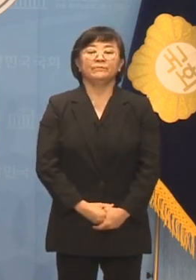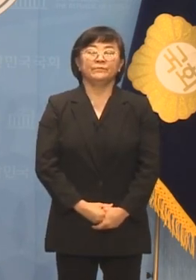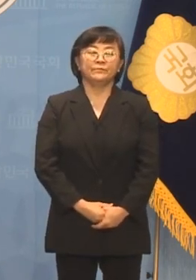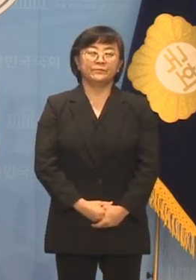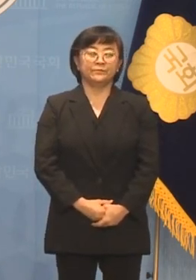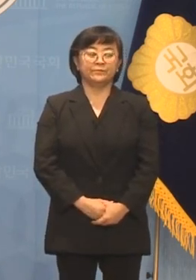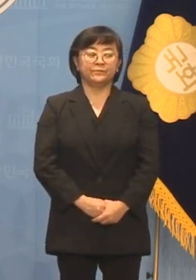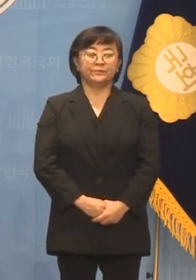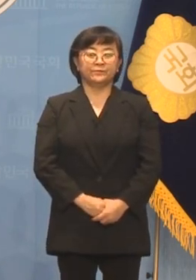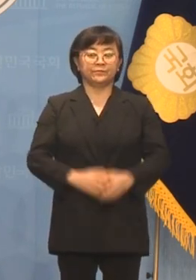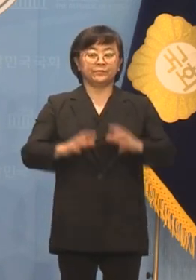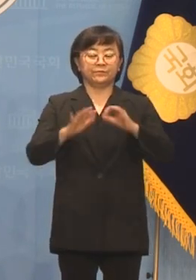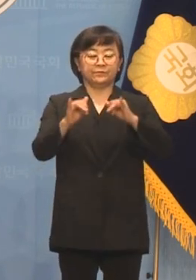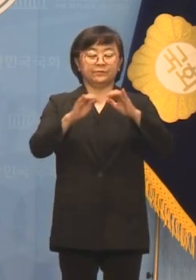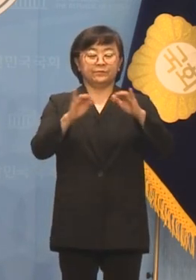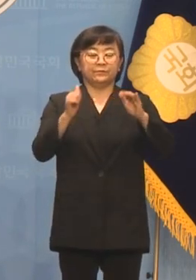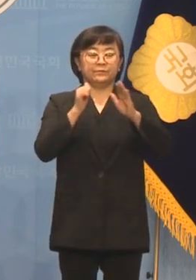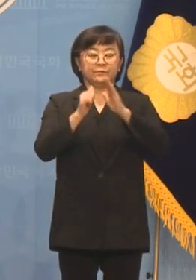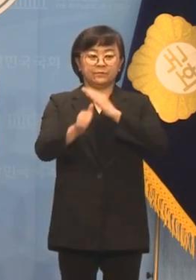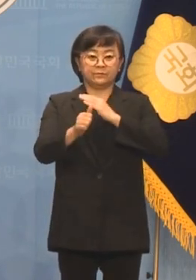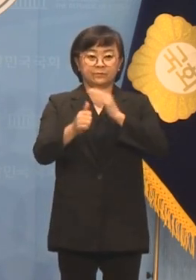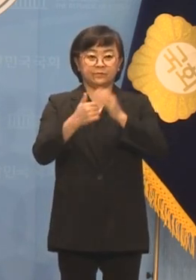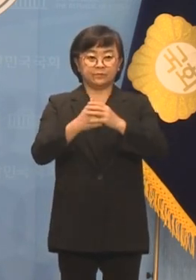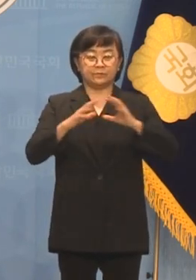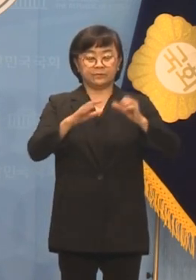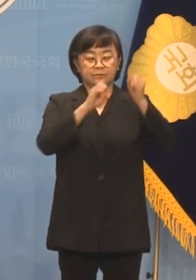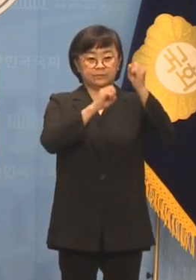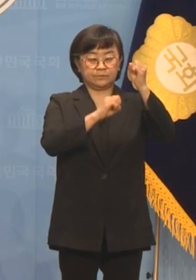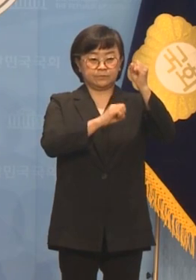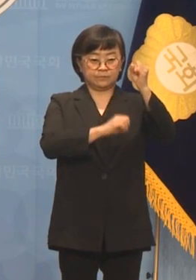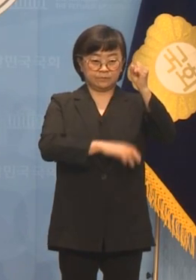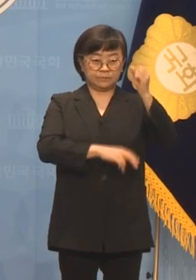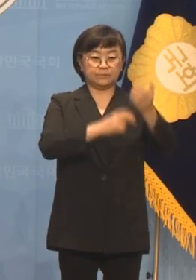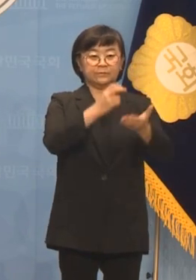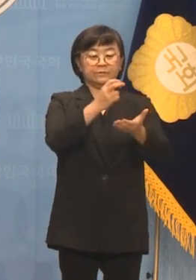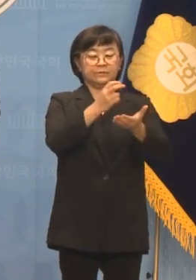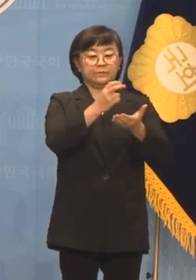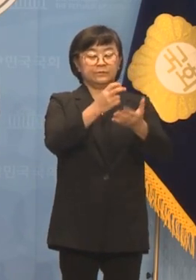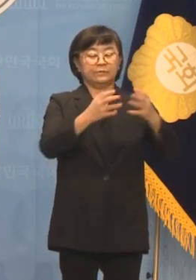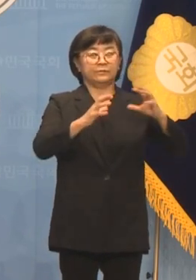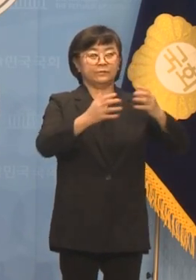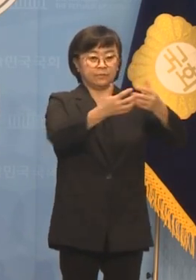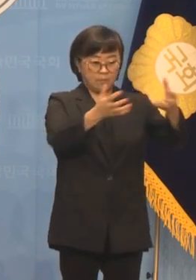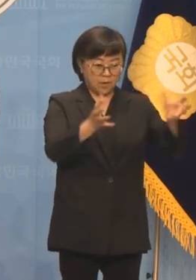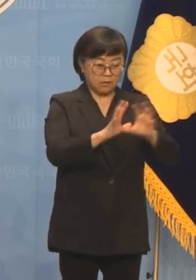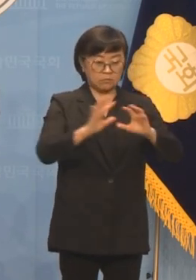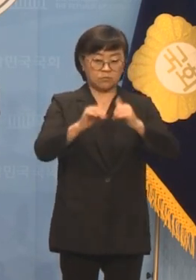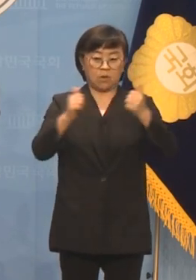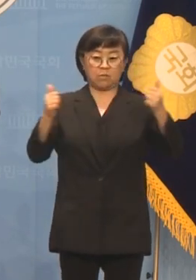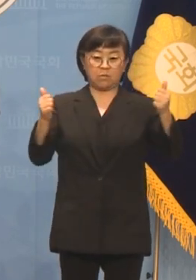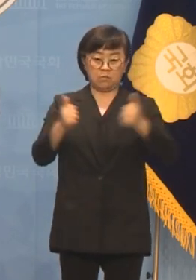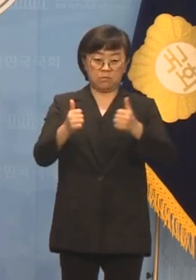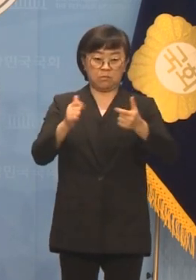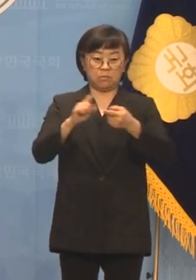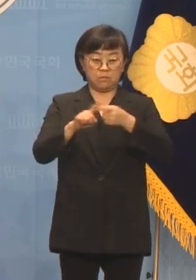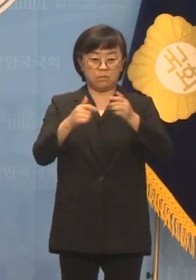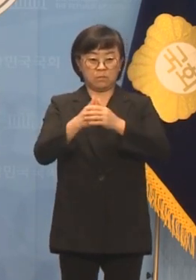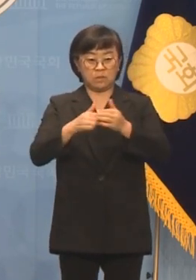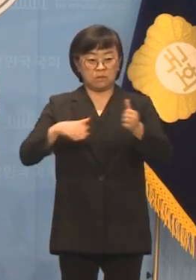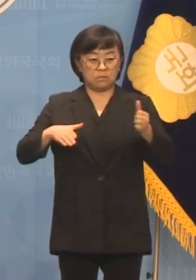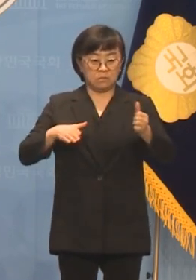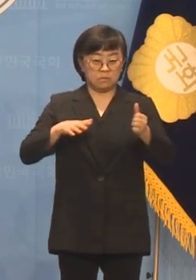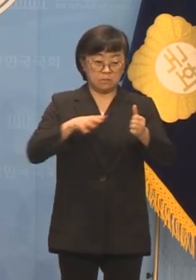국민의 대표이자 헌법기관인 국회의원도 이렇게 대하는